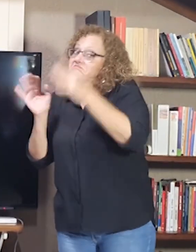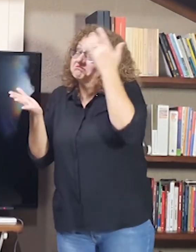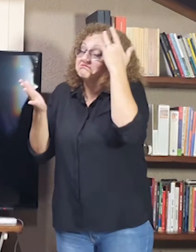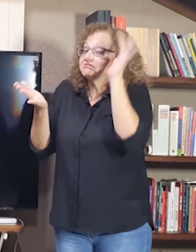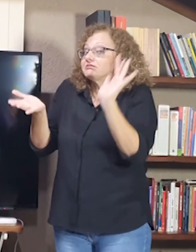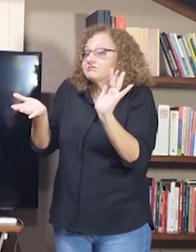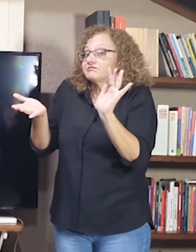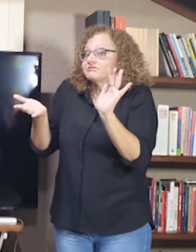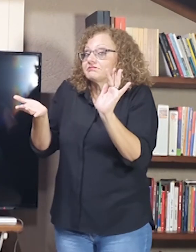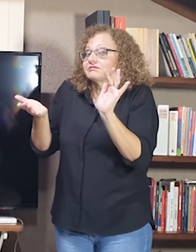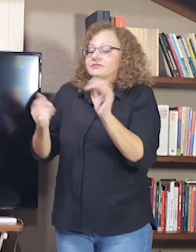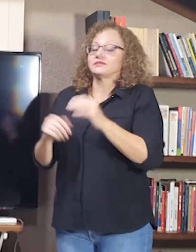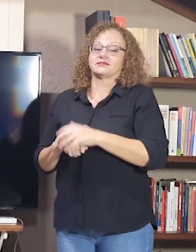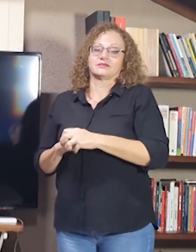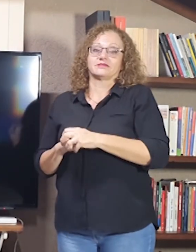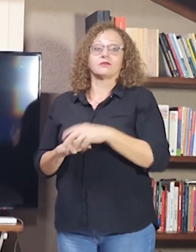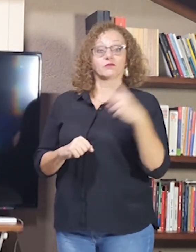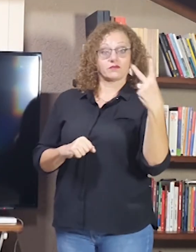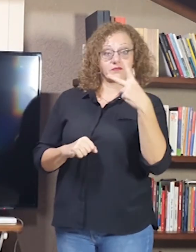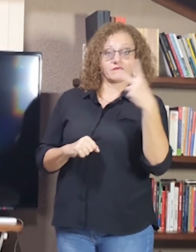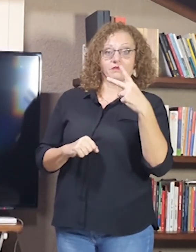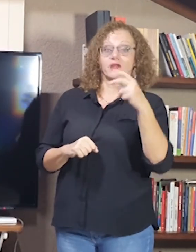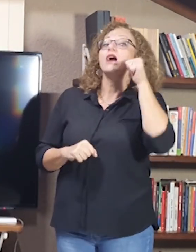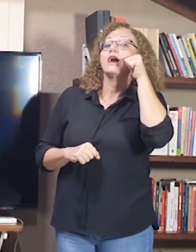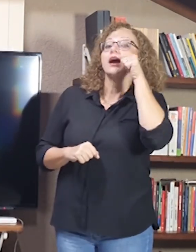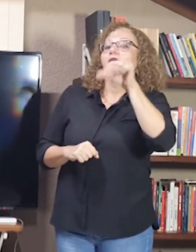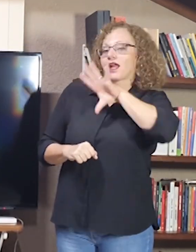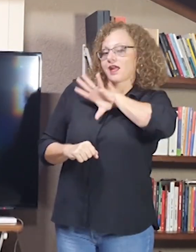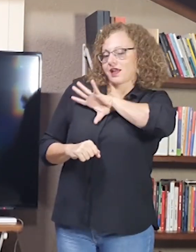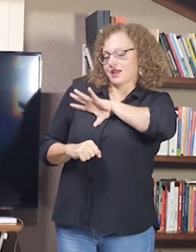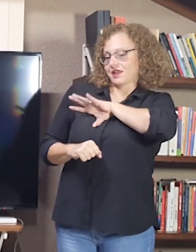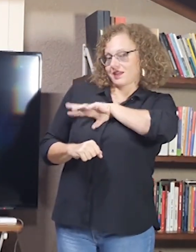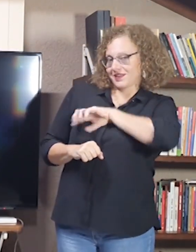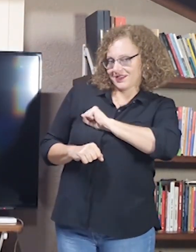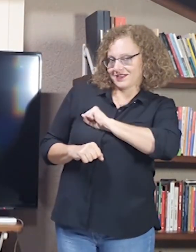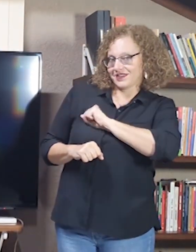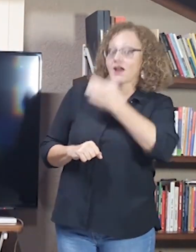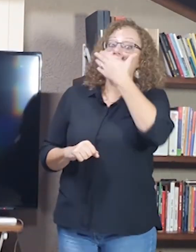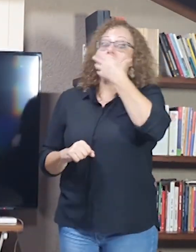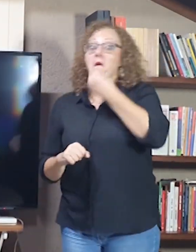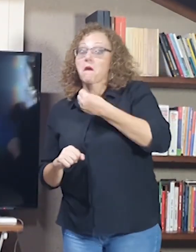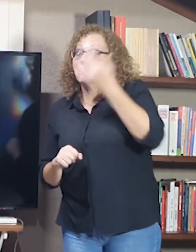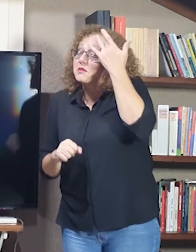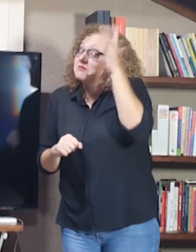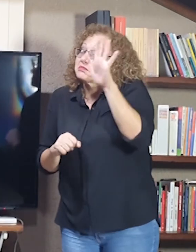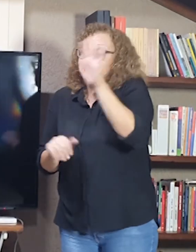Na segunda, eu quero dizer que uma mulher ama um homem.